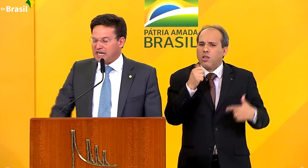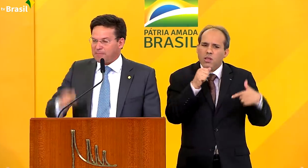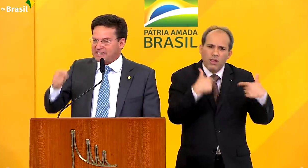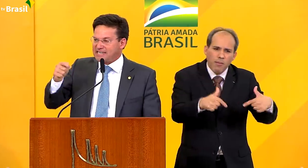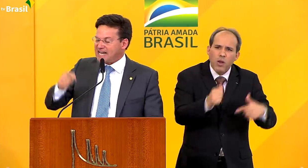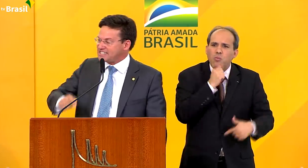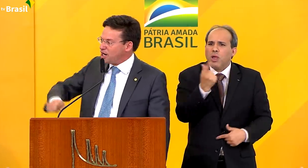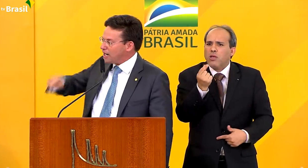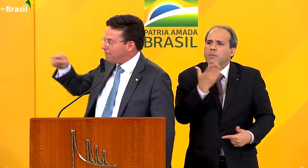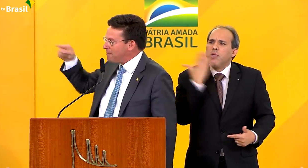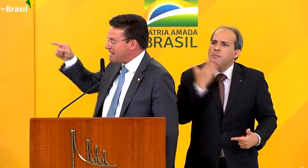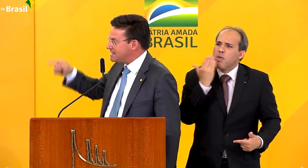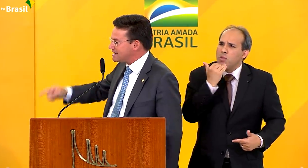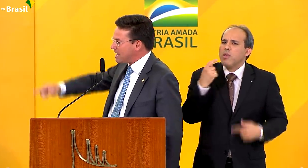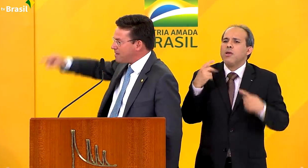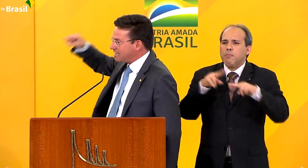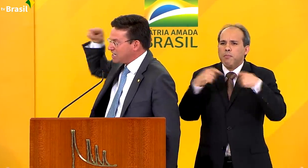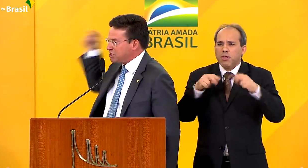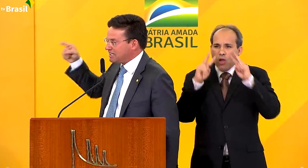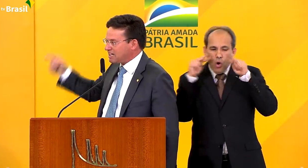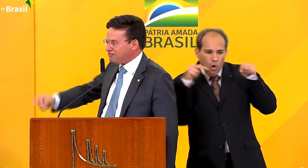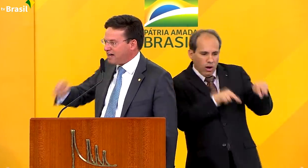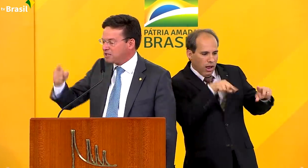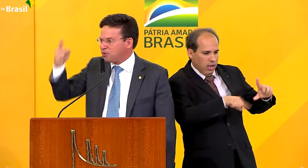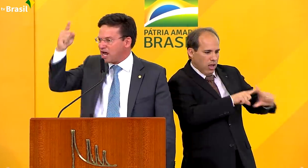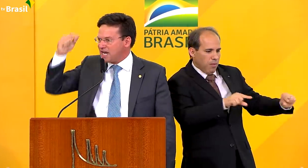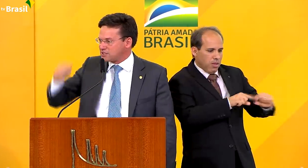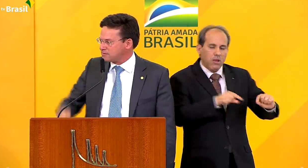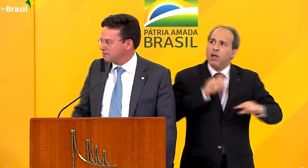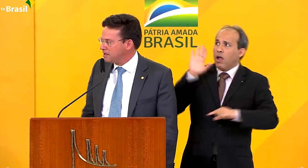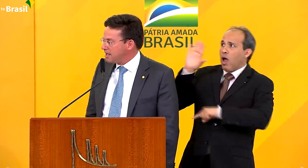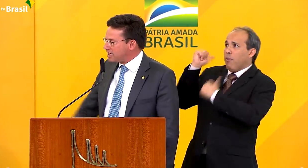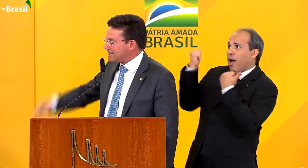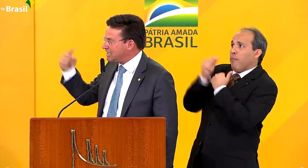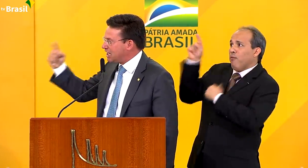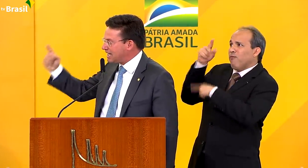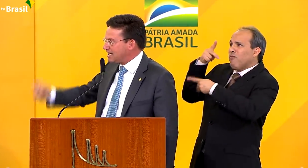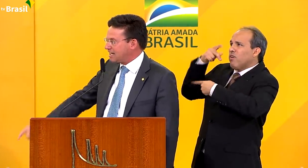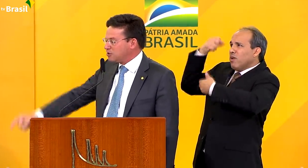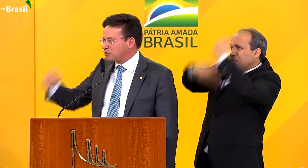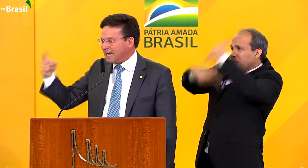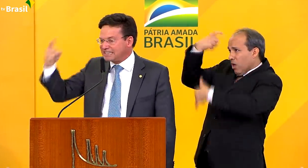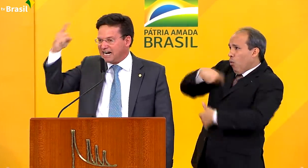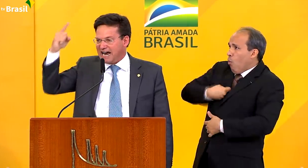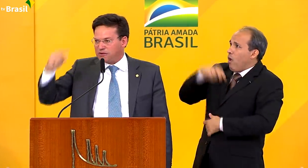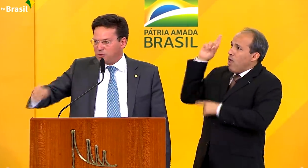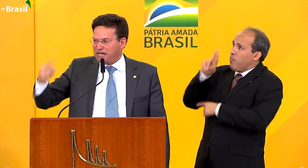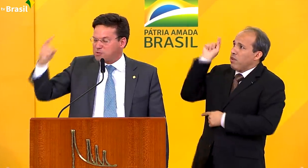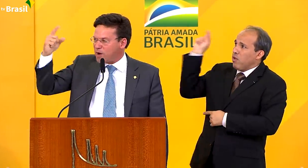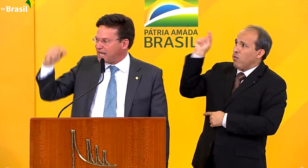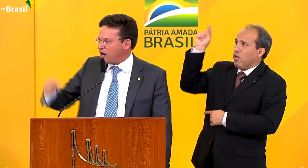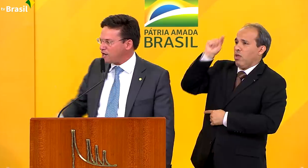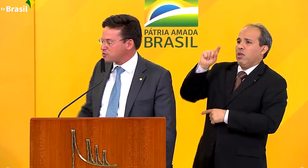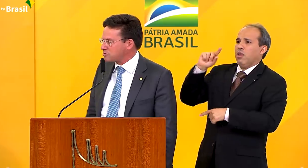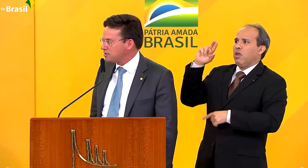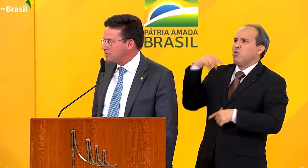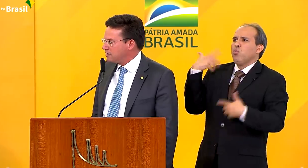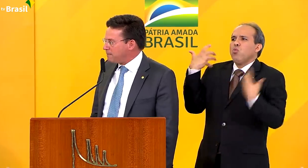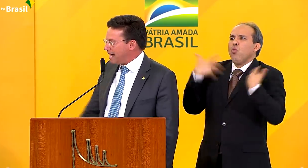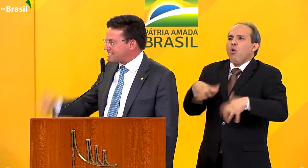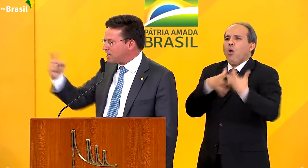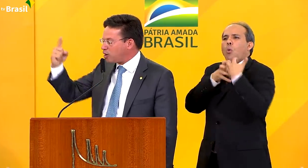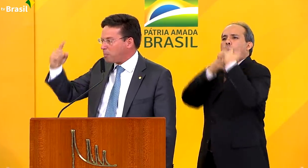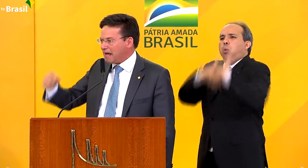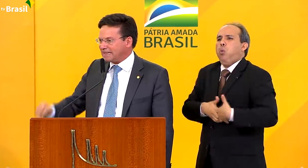e que precisa, assim, olhar para Brasília e saber que tem gente aqui falando por eles, que tem gente aqui que não está entranhada no meio dos poderosos